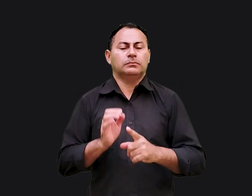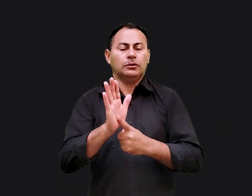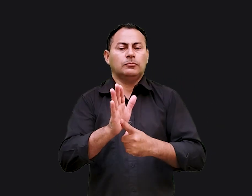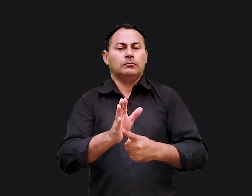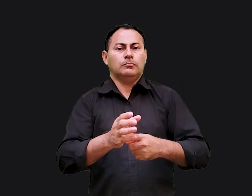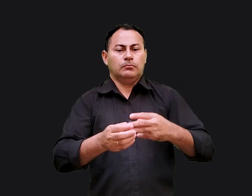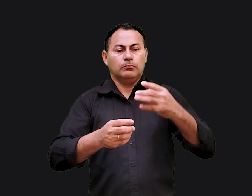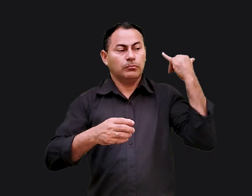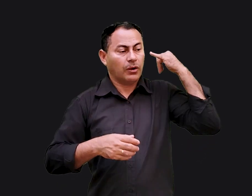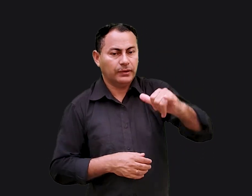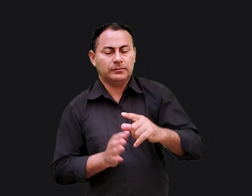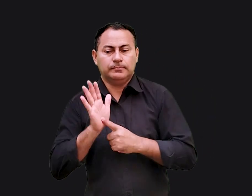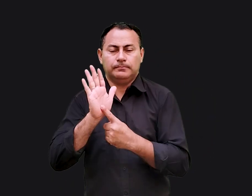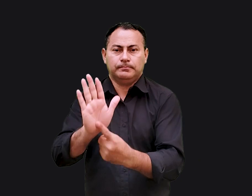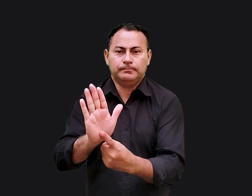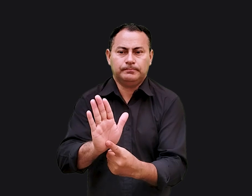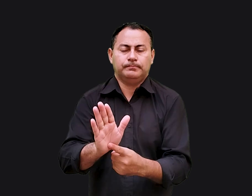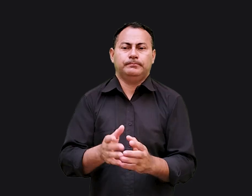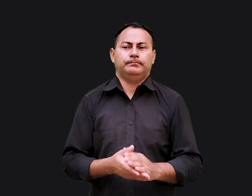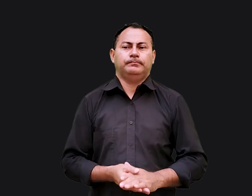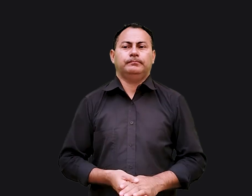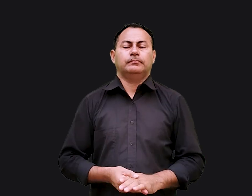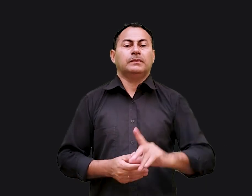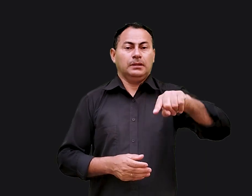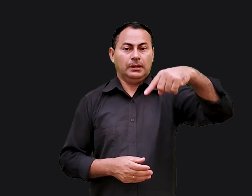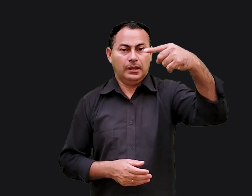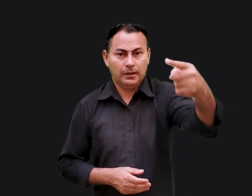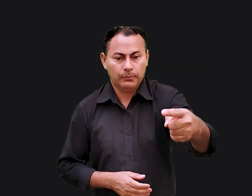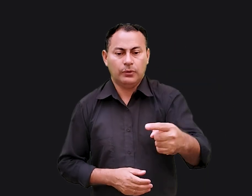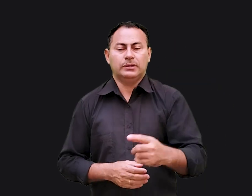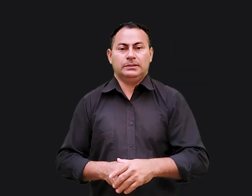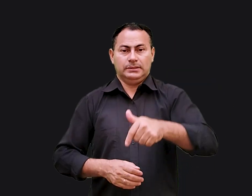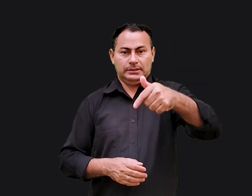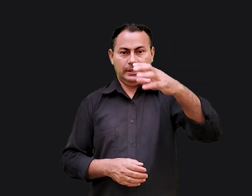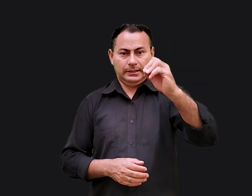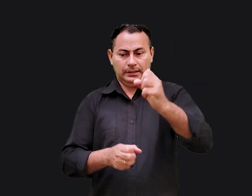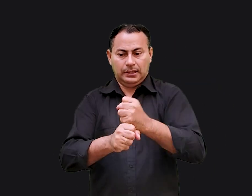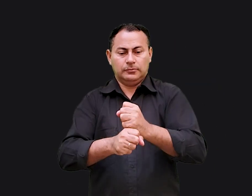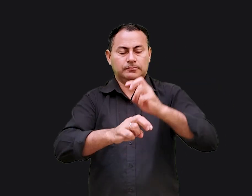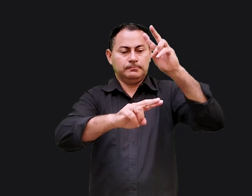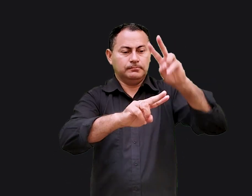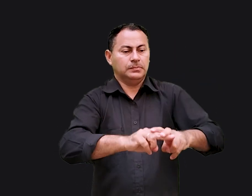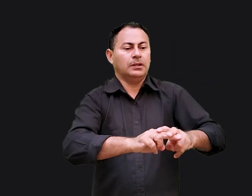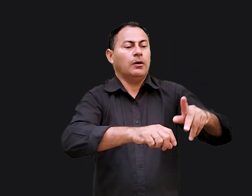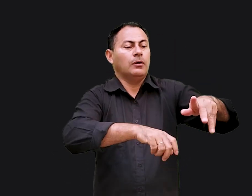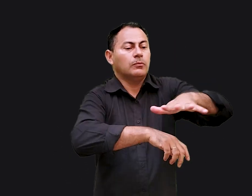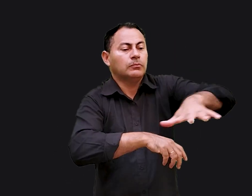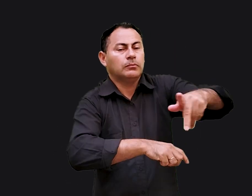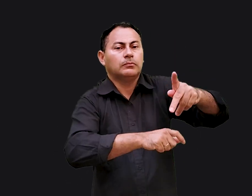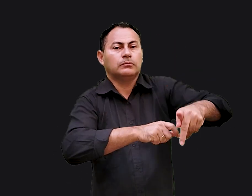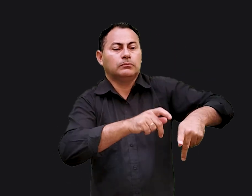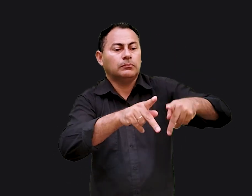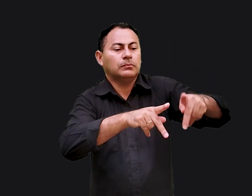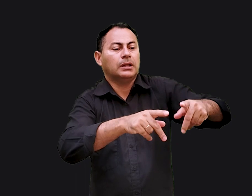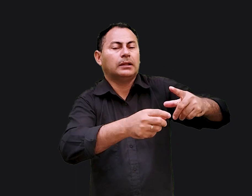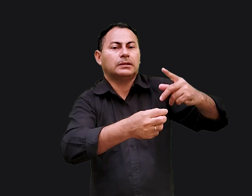também deu a esses profetas a seguinte revelação. Depois de setenta anos de cativeiro na Babilônia, vocês